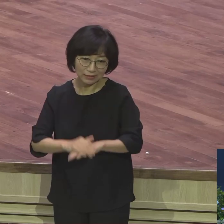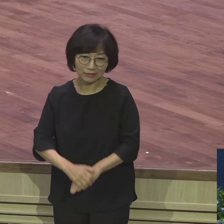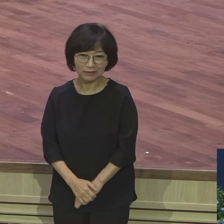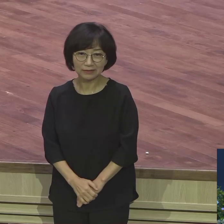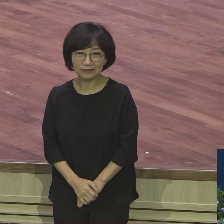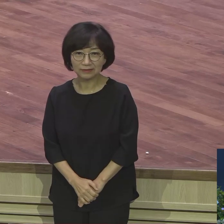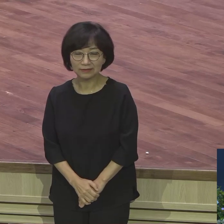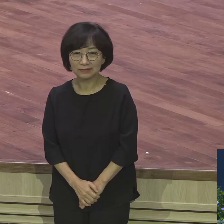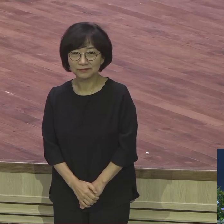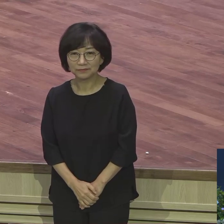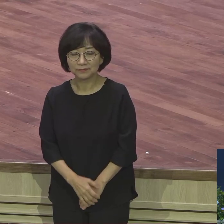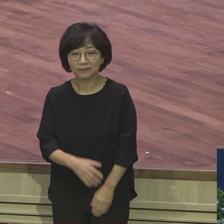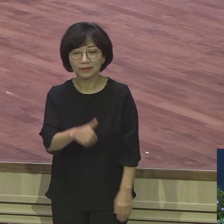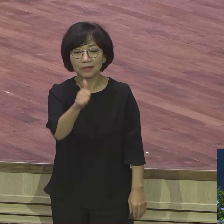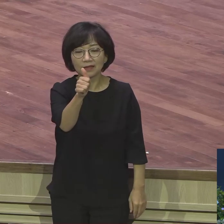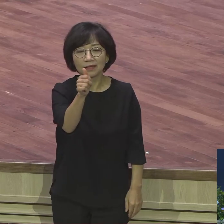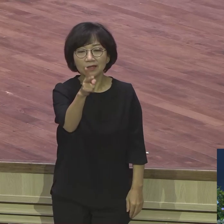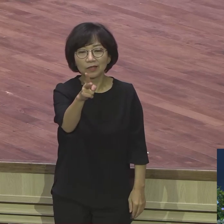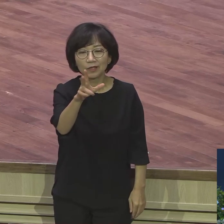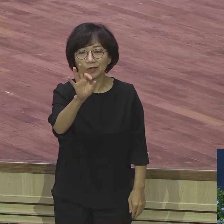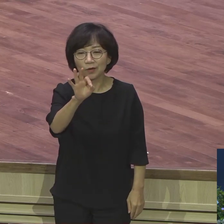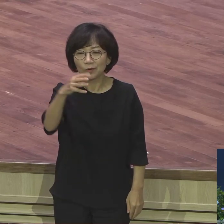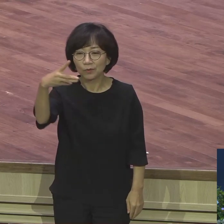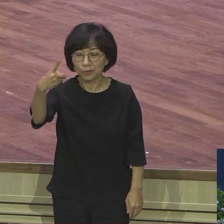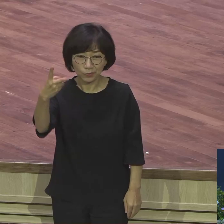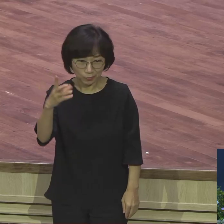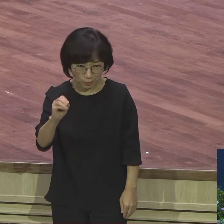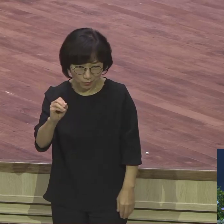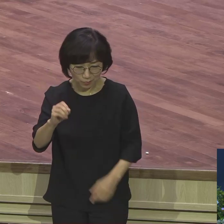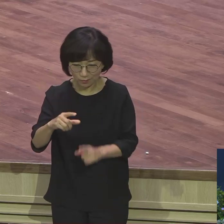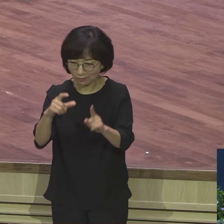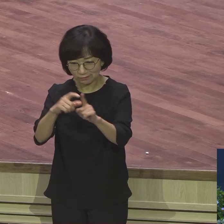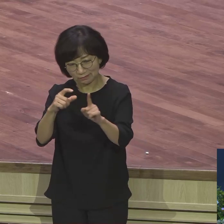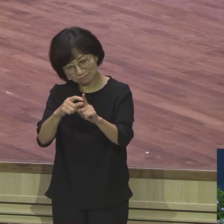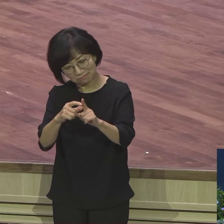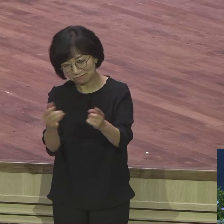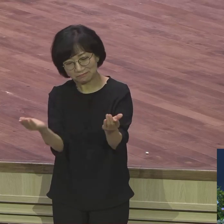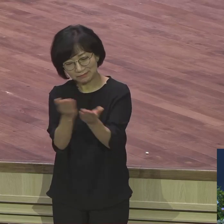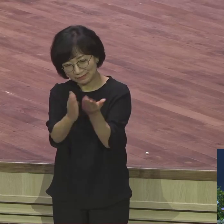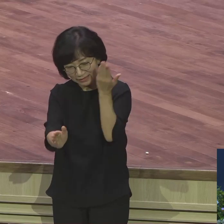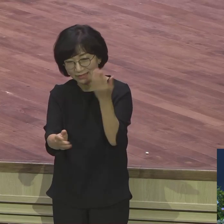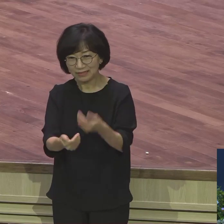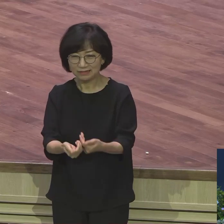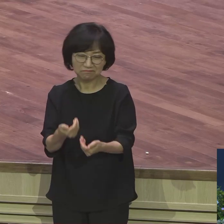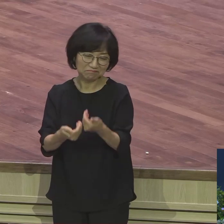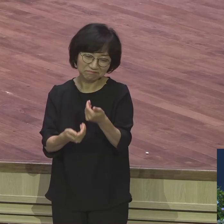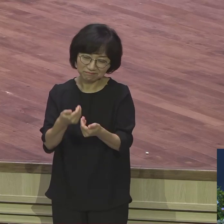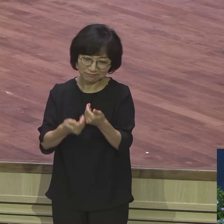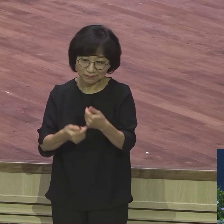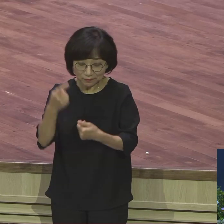형통이란 단어가 있을 수 없어요. 형통하지 않았습니다. 지금 요셉은 뭐요?